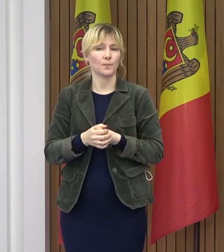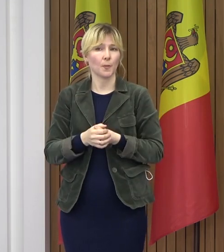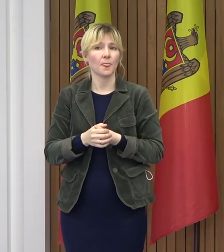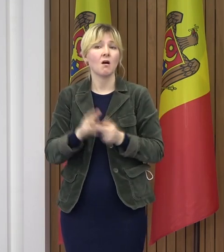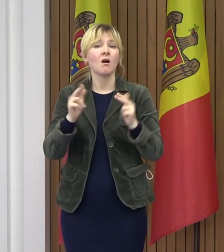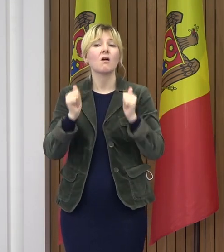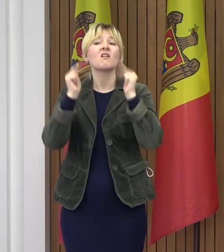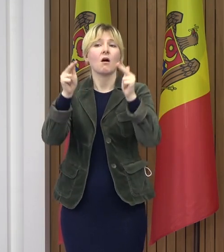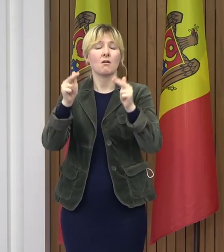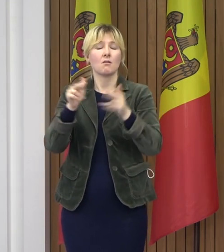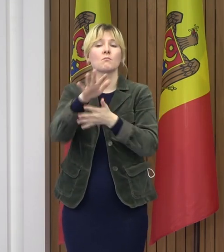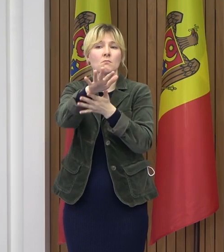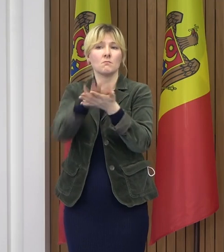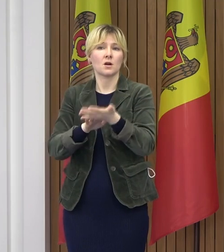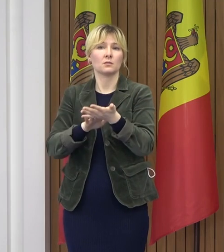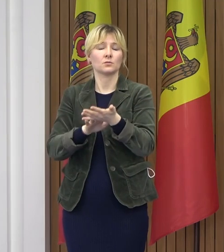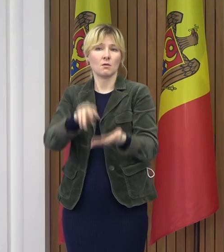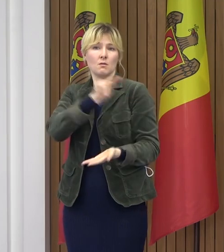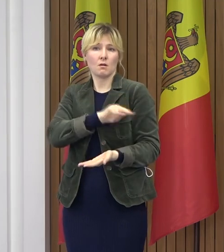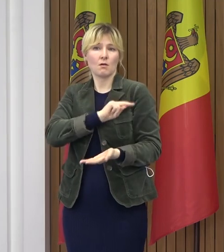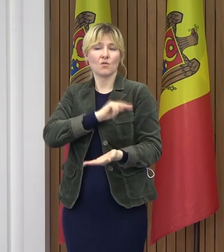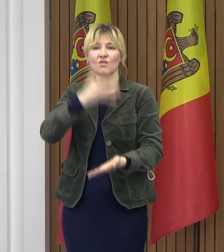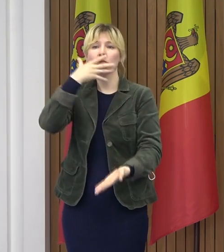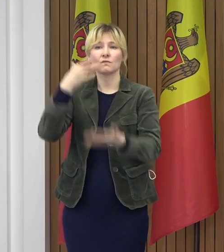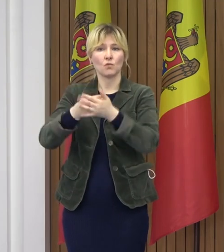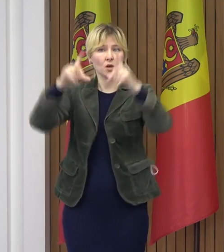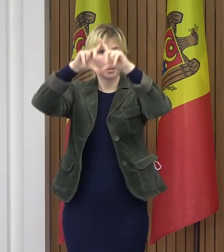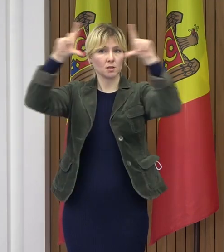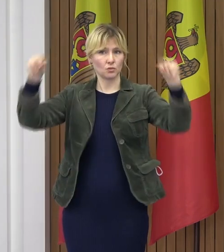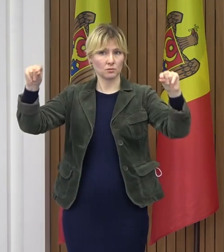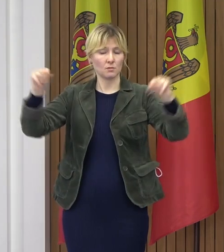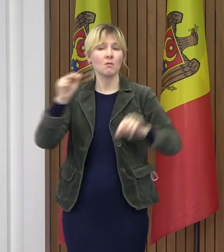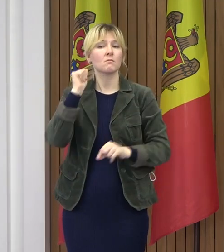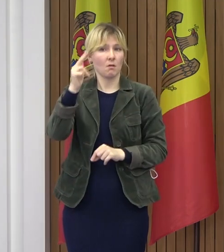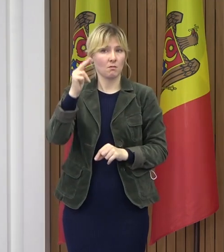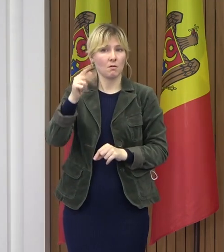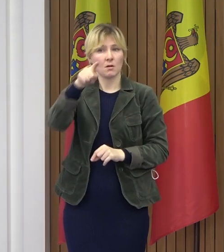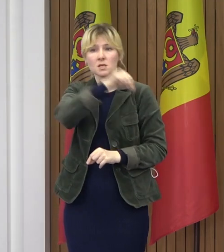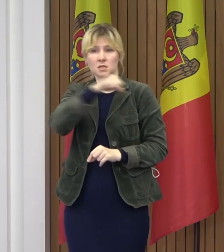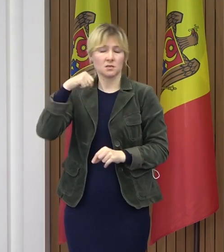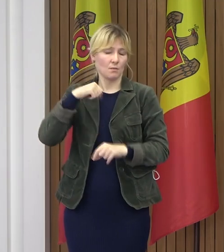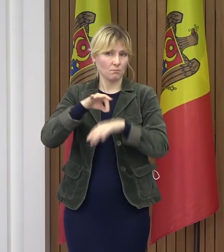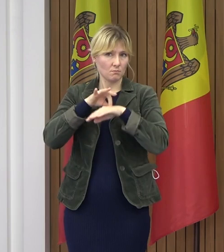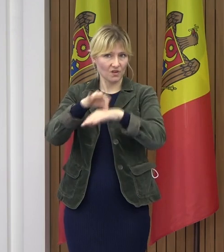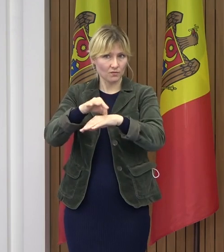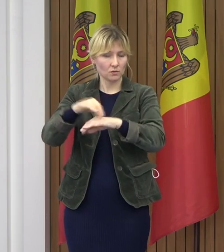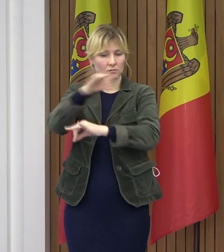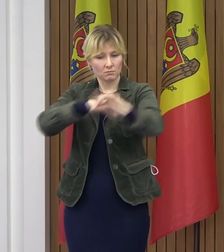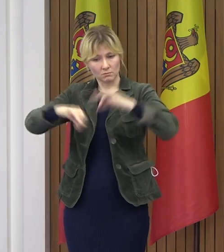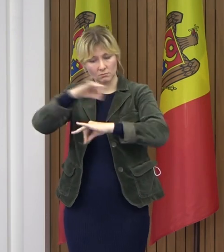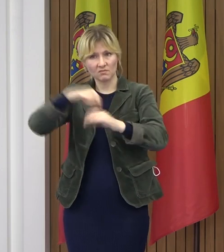cum vor proceda în funcție de situația epidemiologică locală. Pentru că,